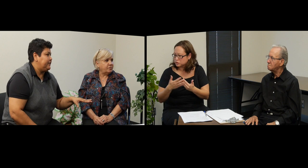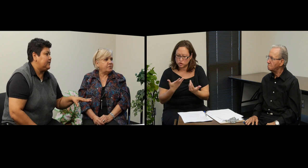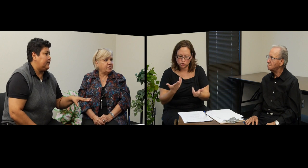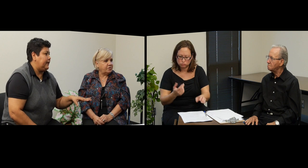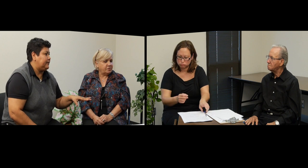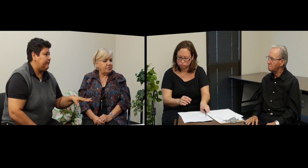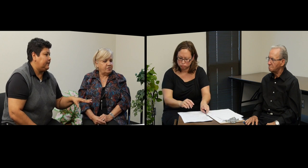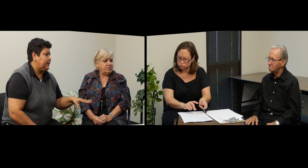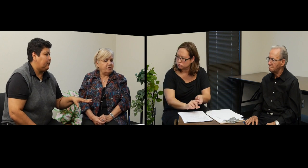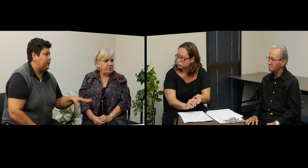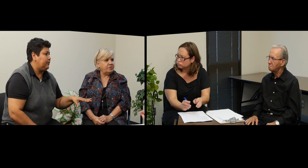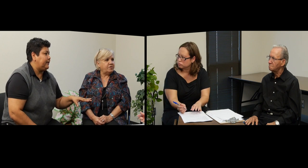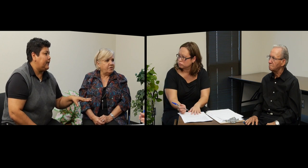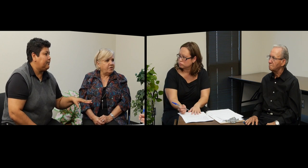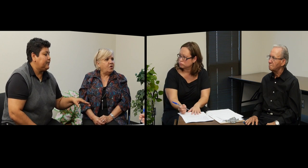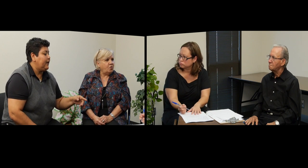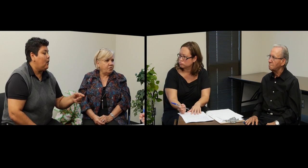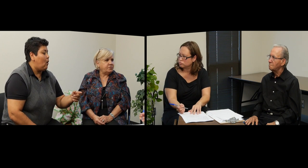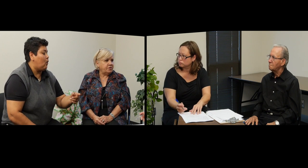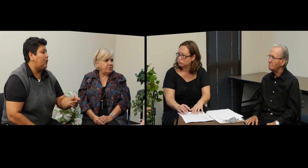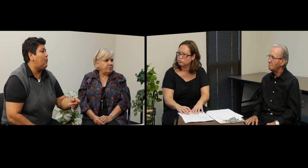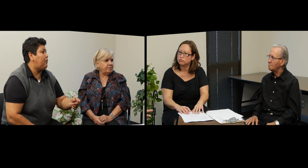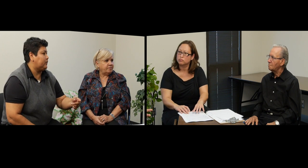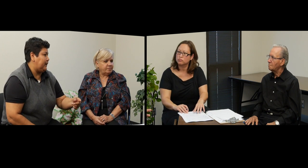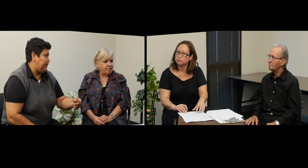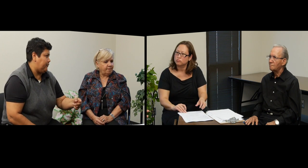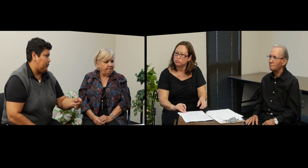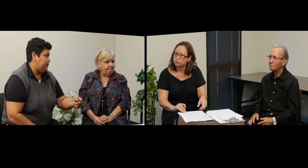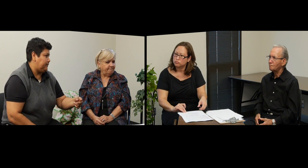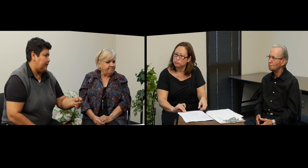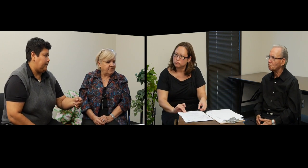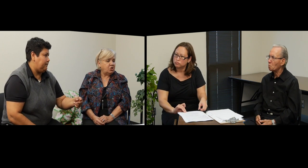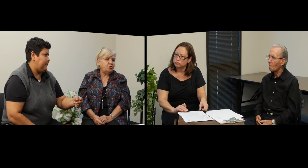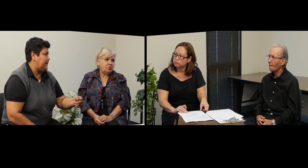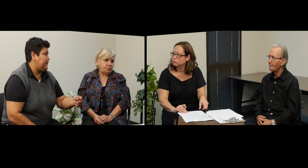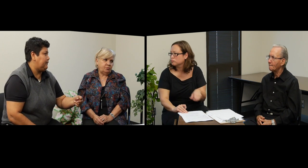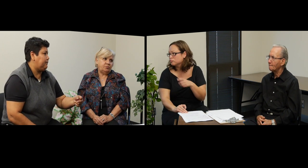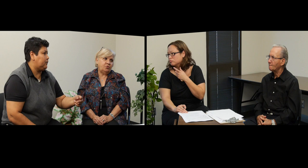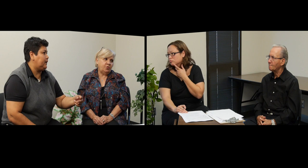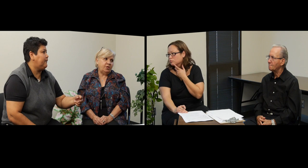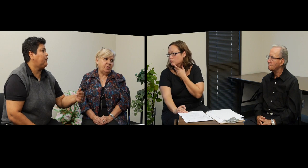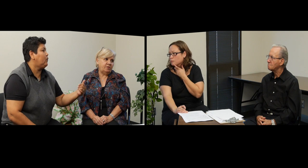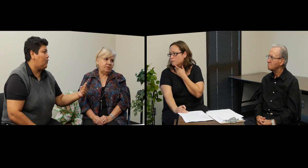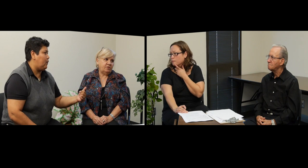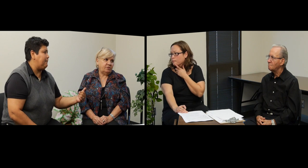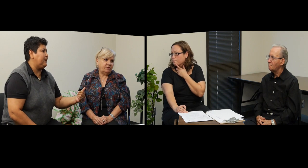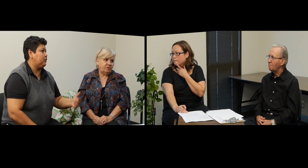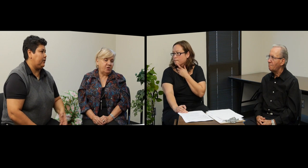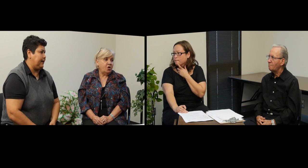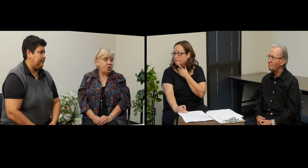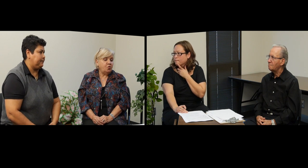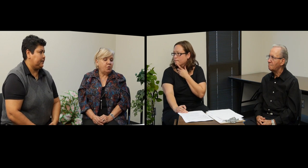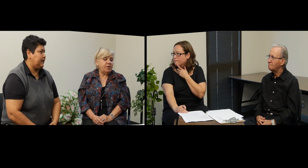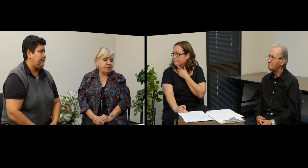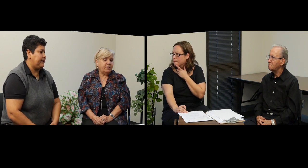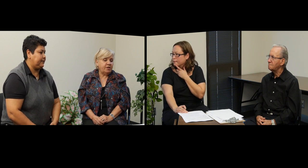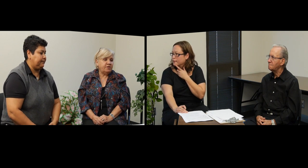entrevista con un intérprete o por teléfono, mediante por teléfono o en persona. ¿Qué le parece? No,